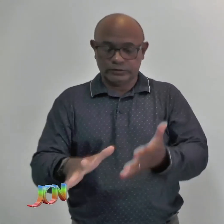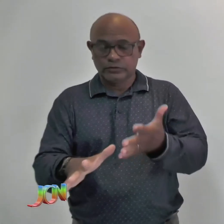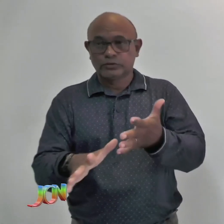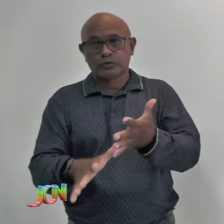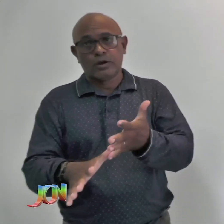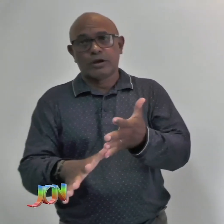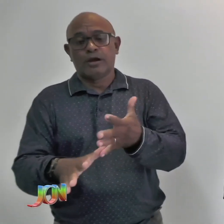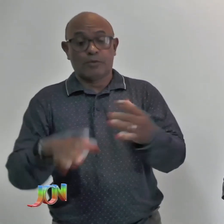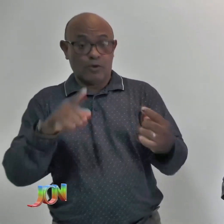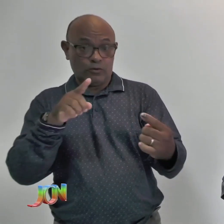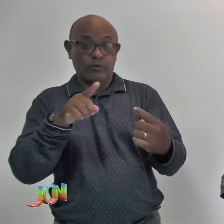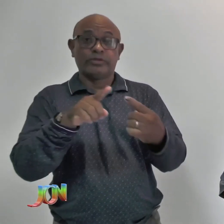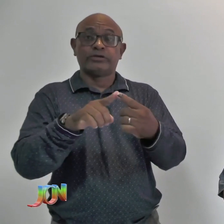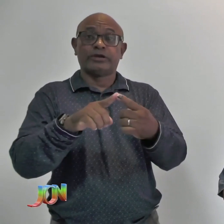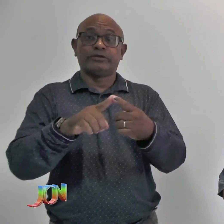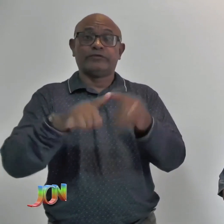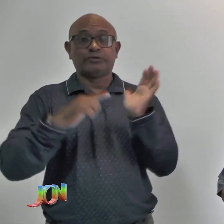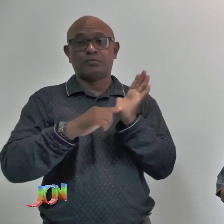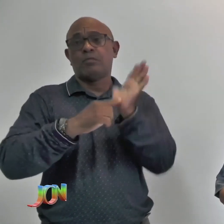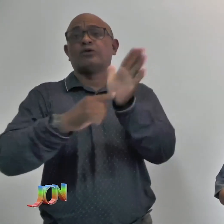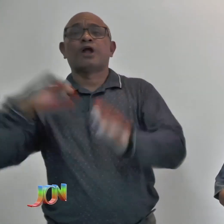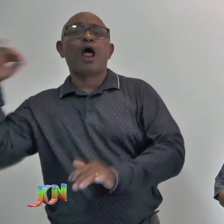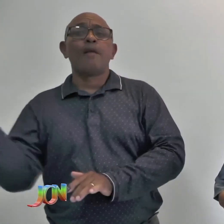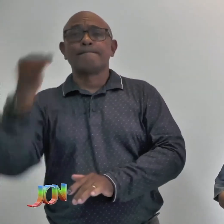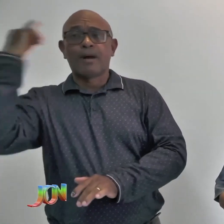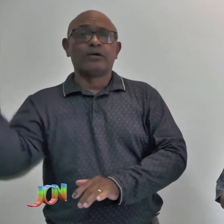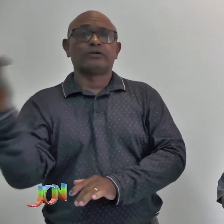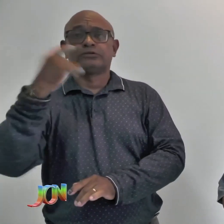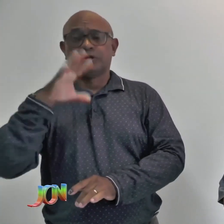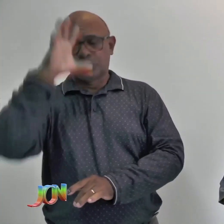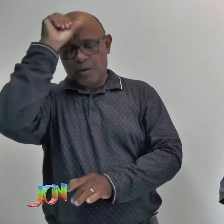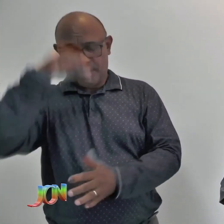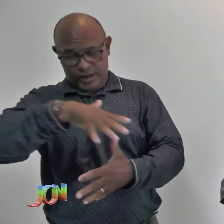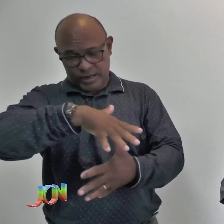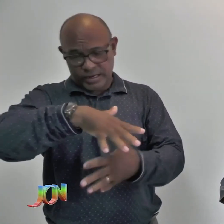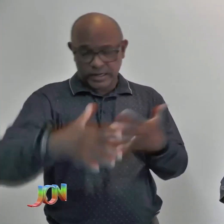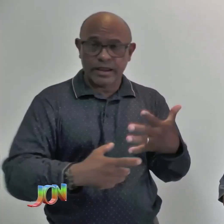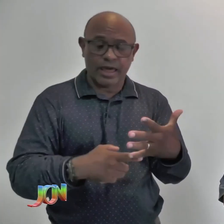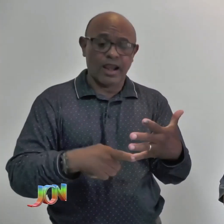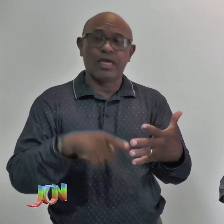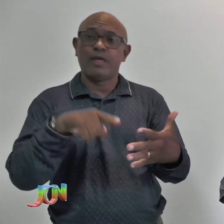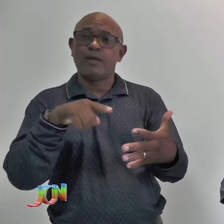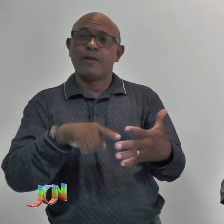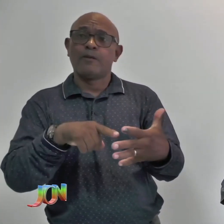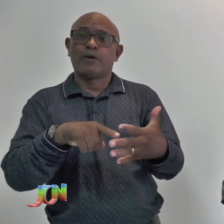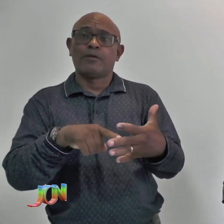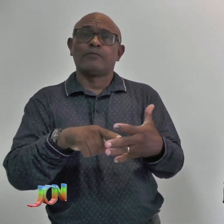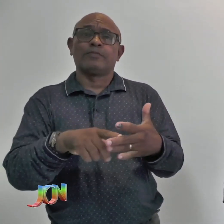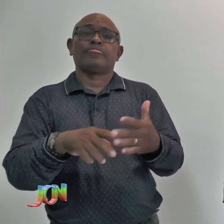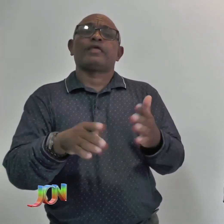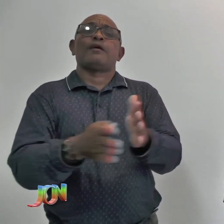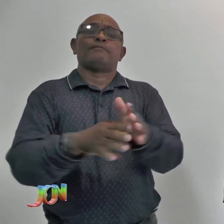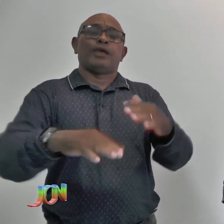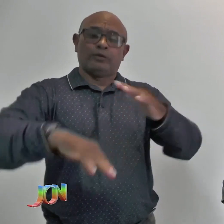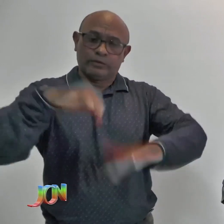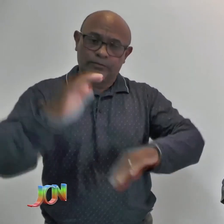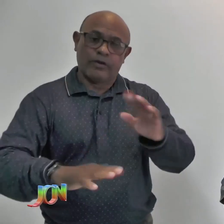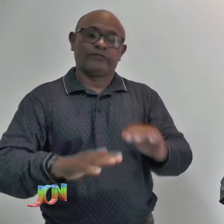realçar a importância do aprendizado de Libras pelos profissionais de saúde para melhor